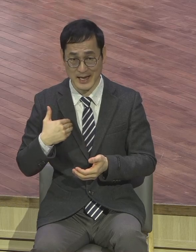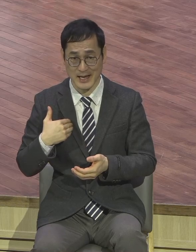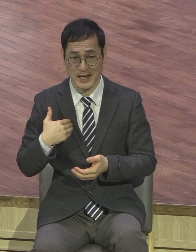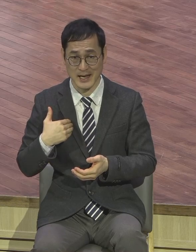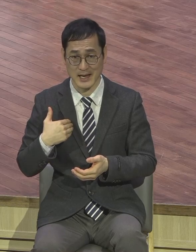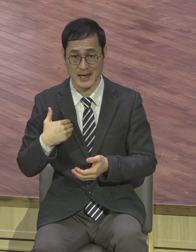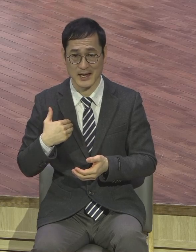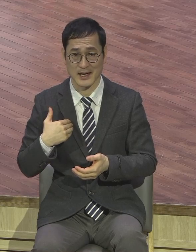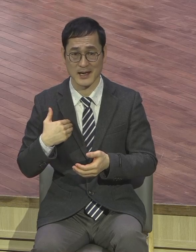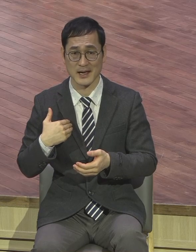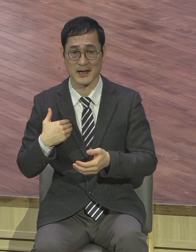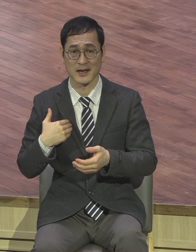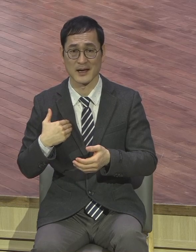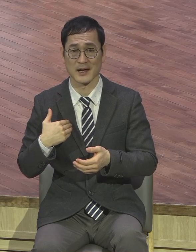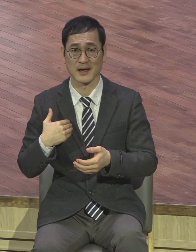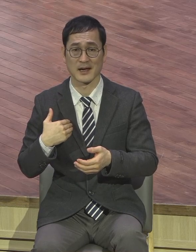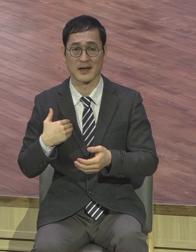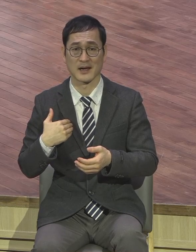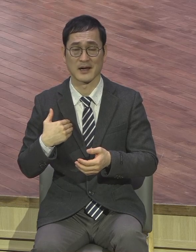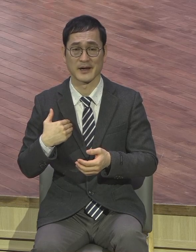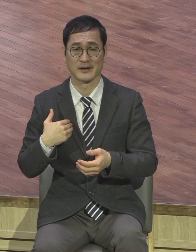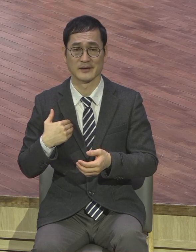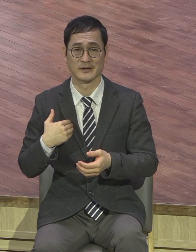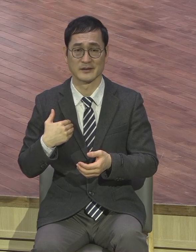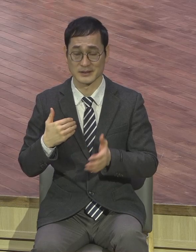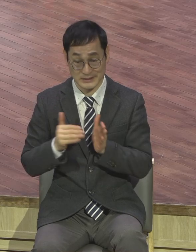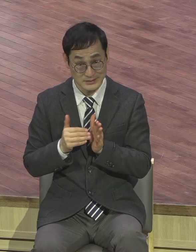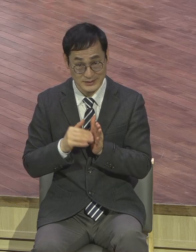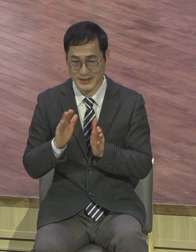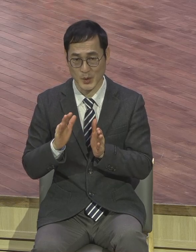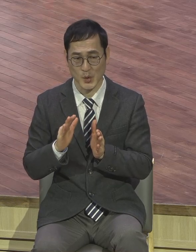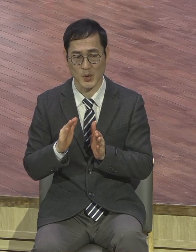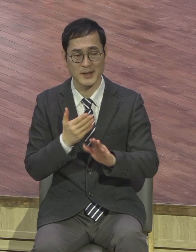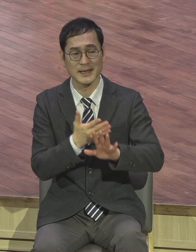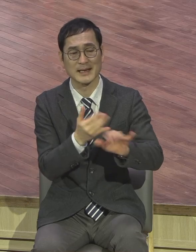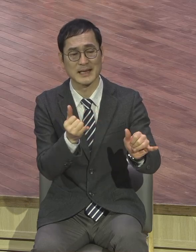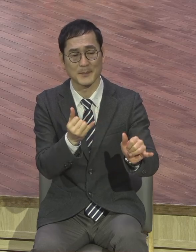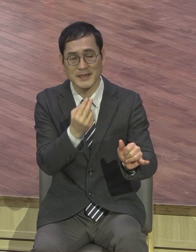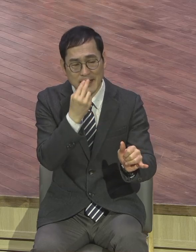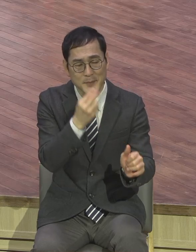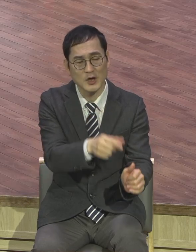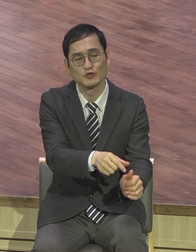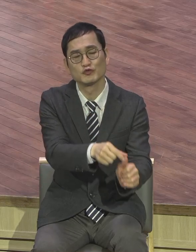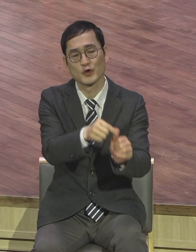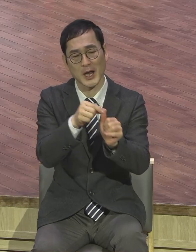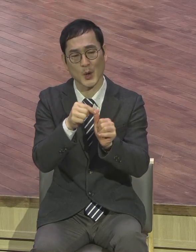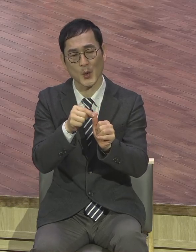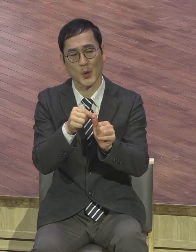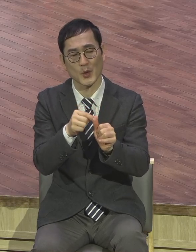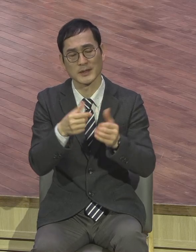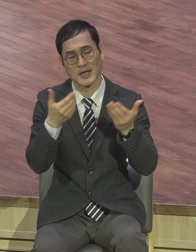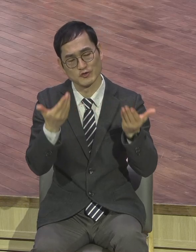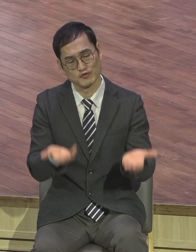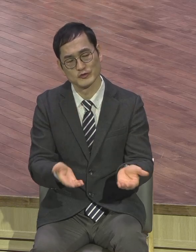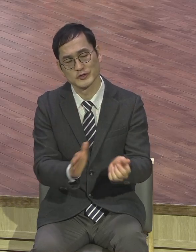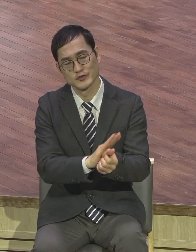넘어서 다른 사람에게 다른 사람을 살리고 다른 사람을 시기하고 다른